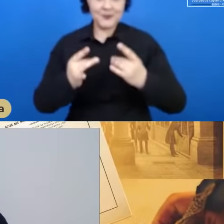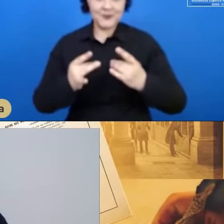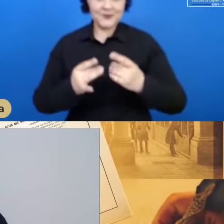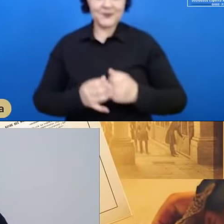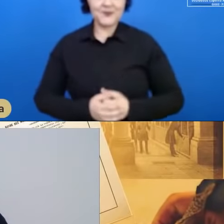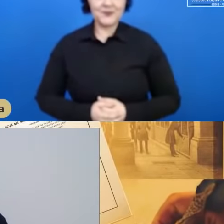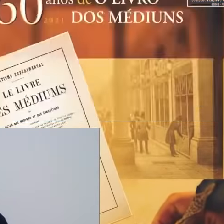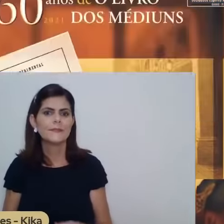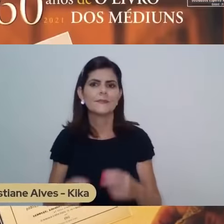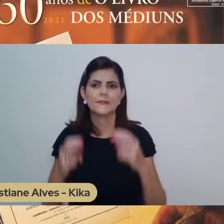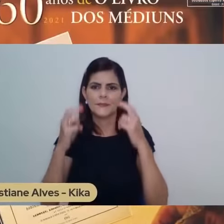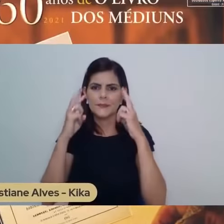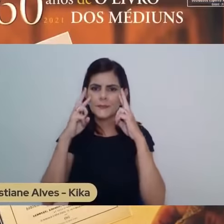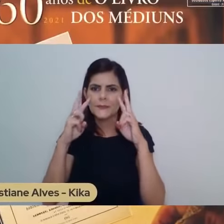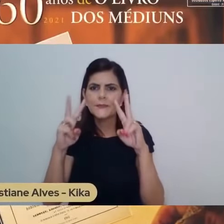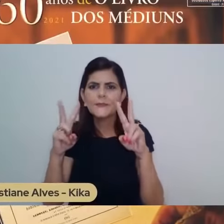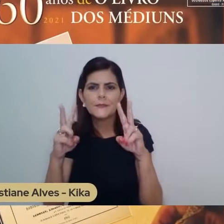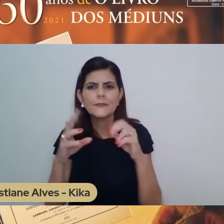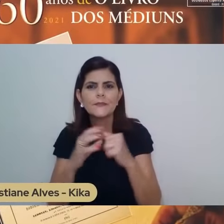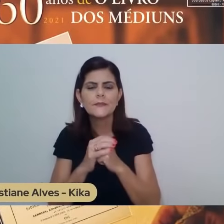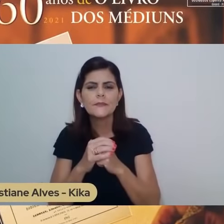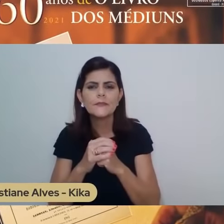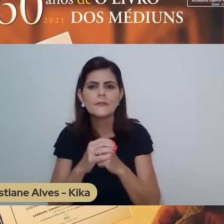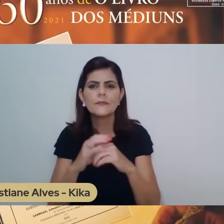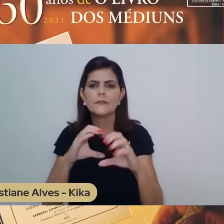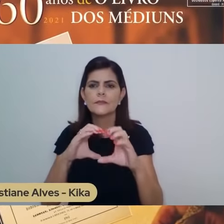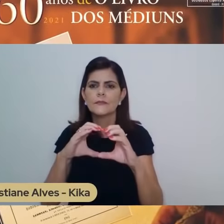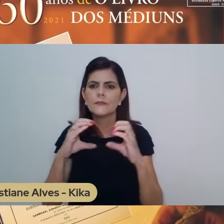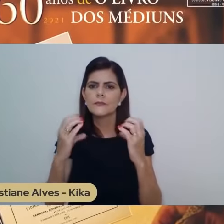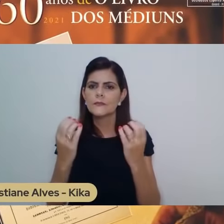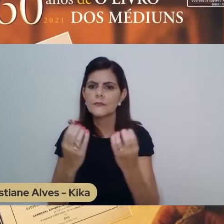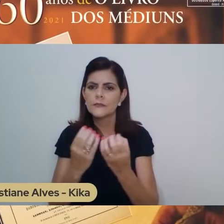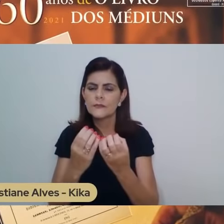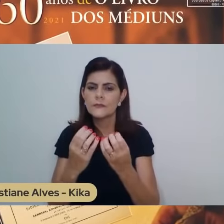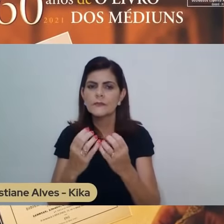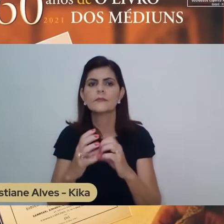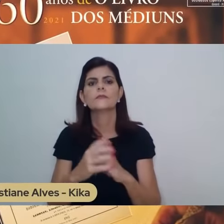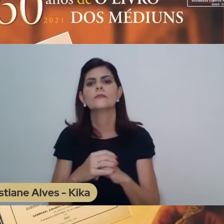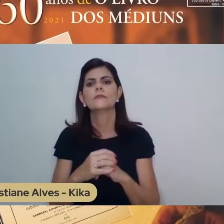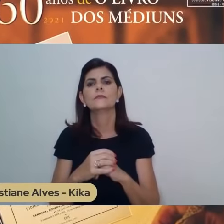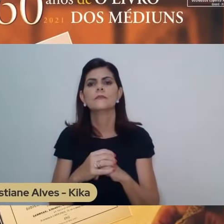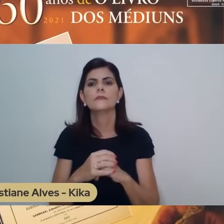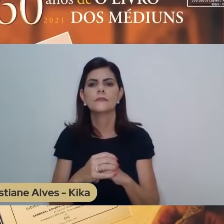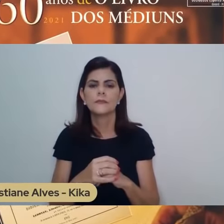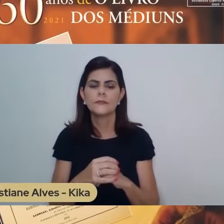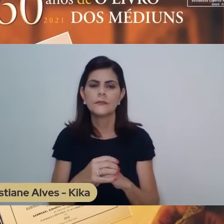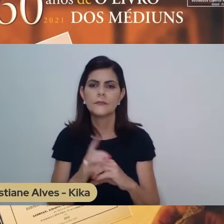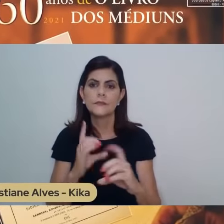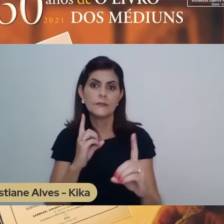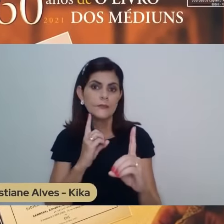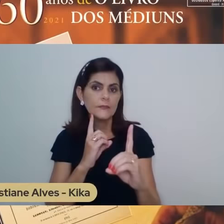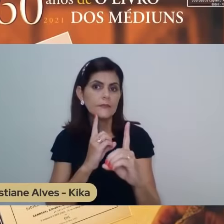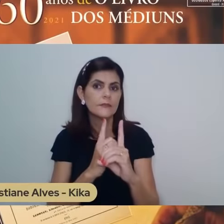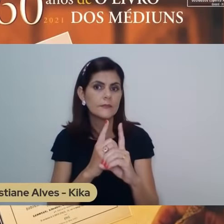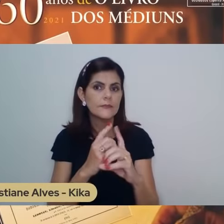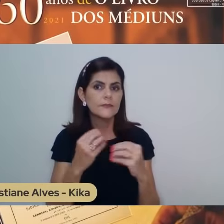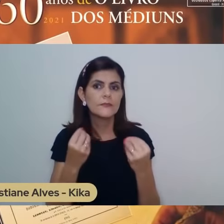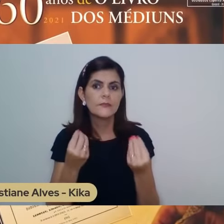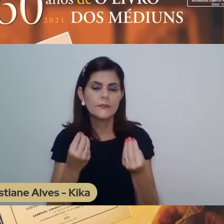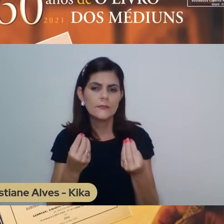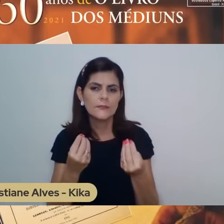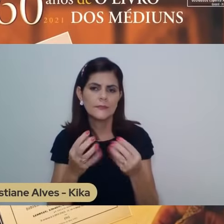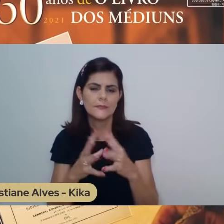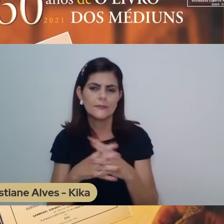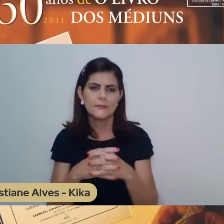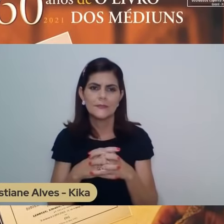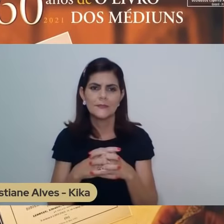e buscava, então, como ele mesmo diz, né, embora em vaso de barro